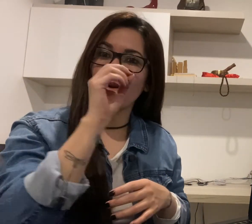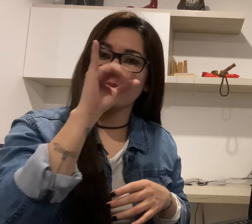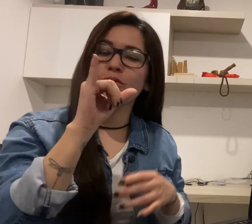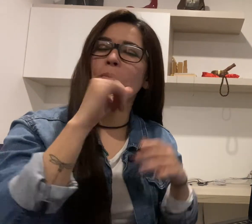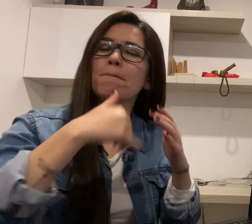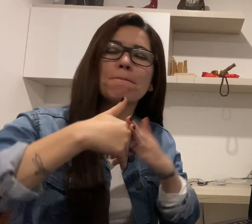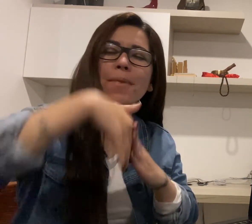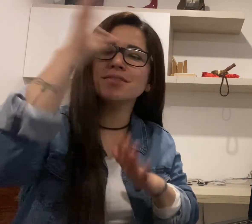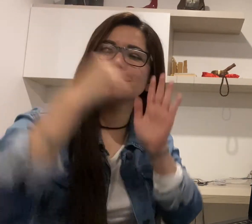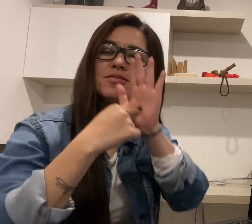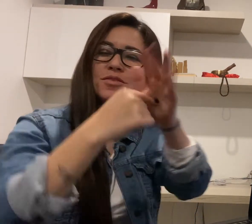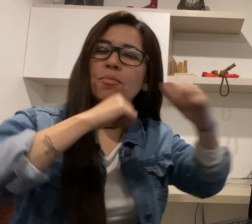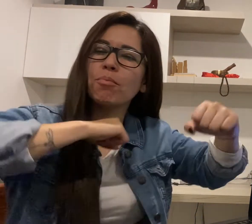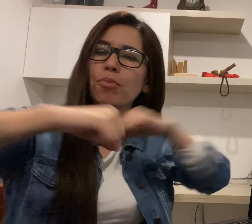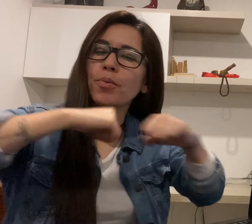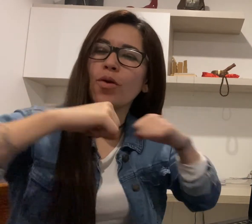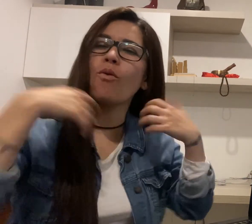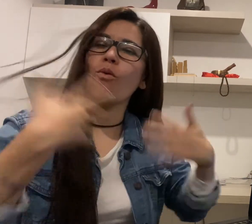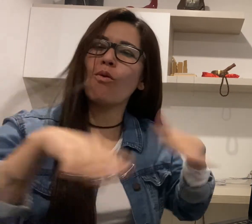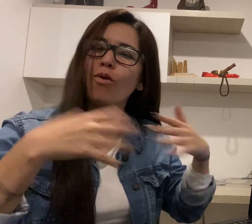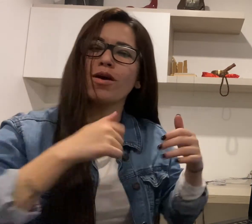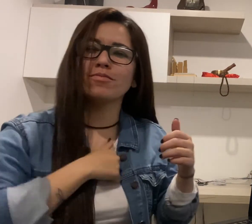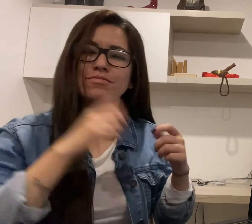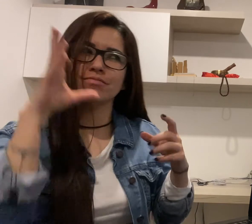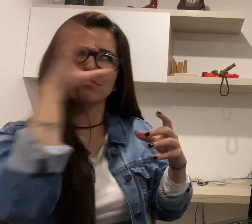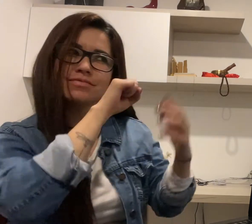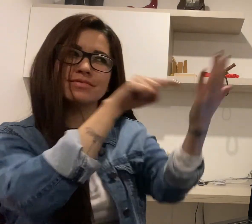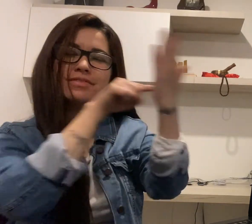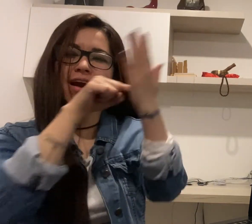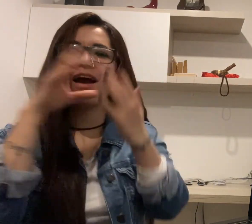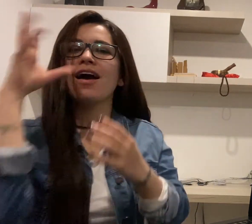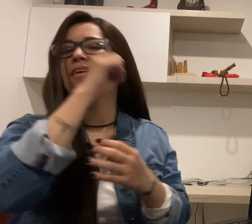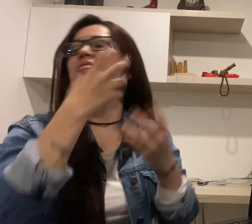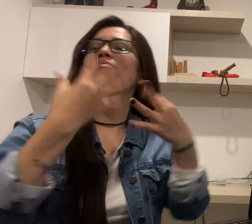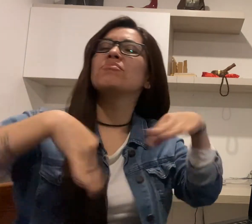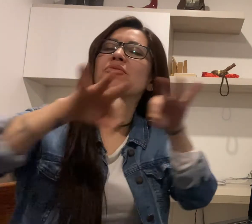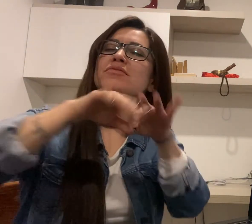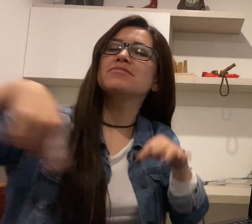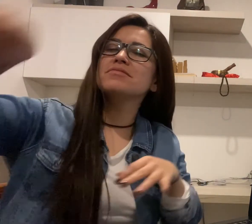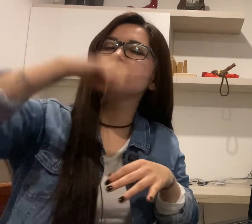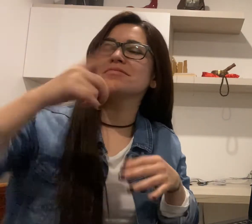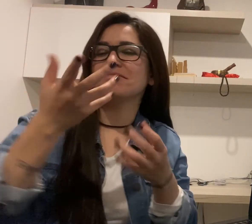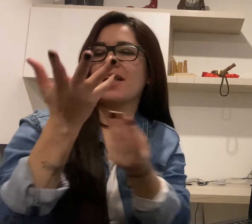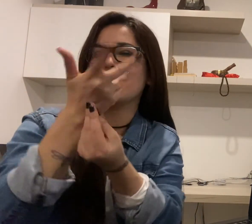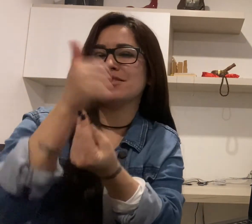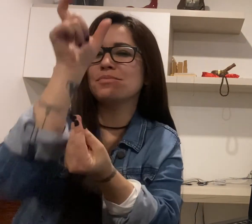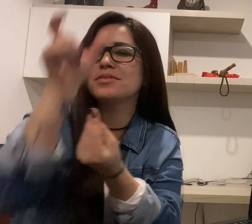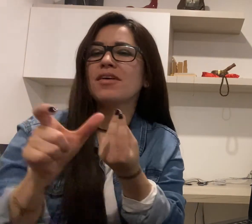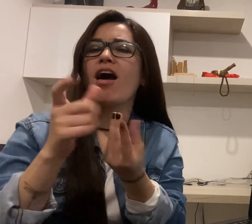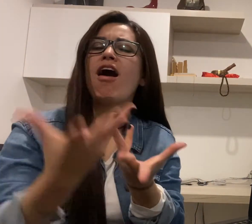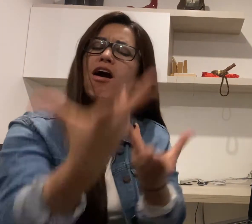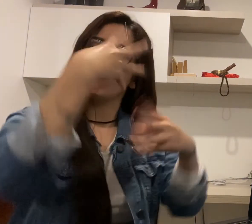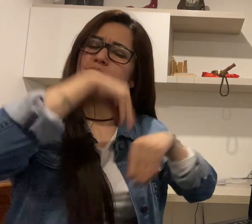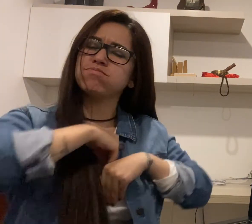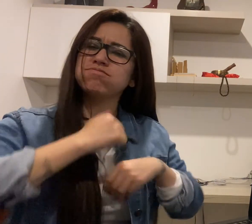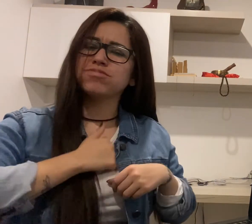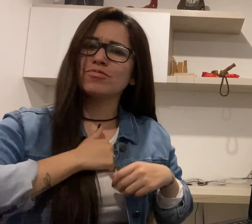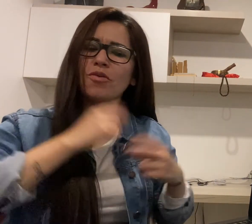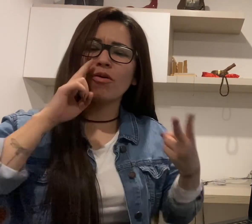y pues me ha parecido interesante hacer esta revisión, porque a nosotros como futuros